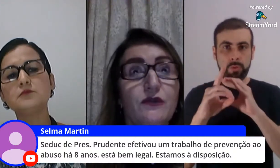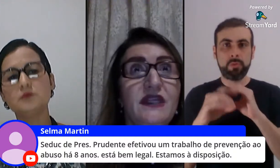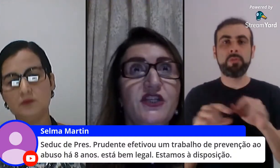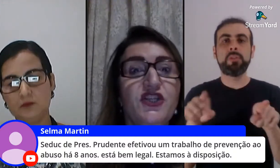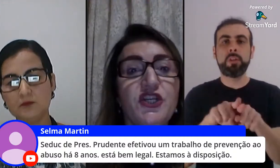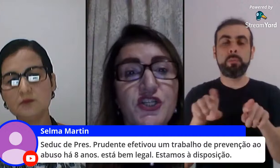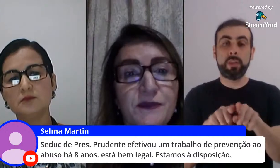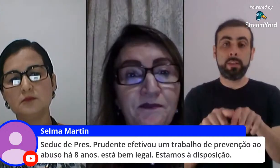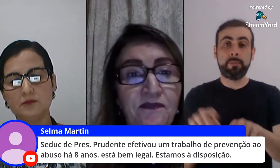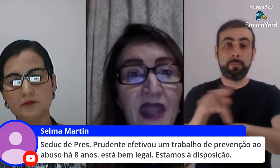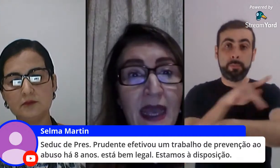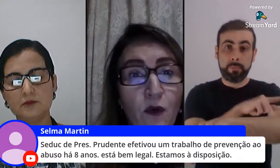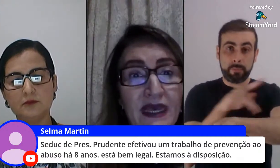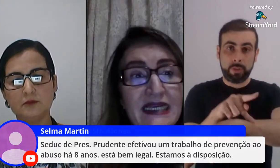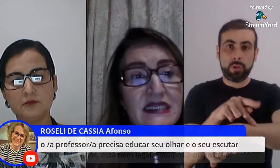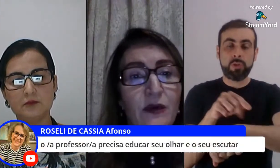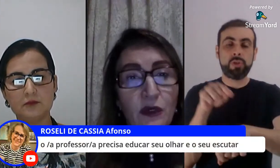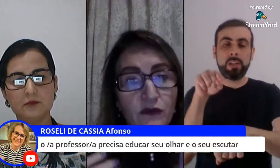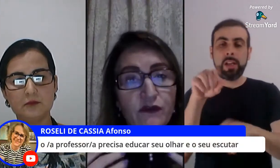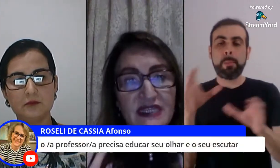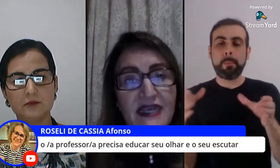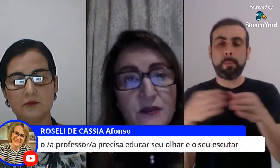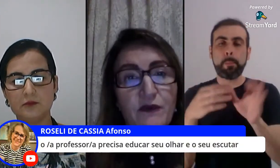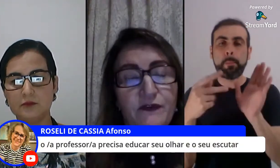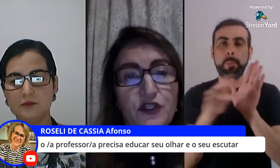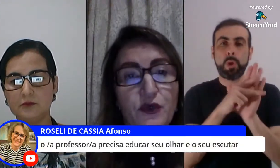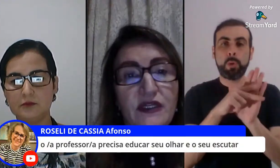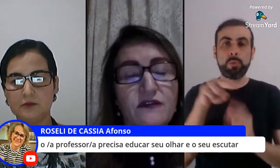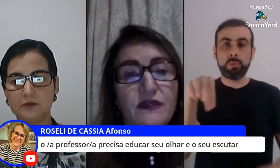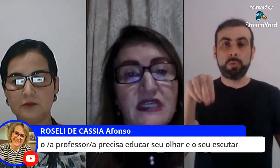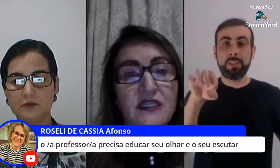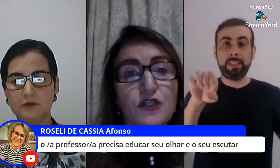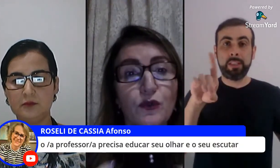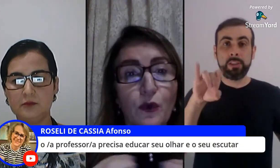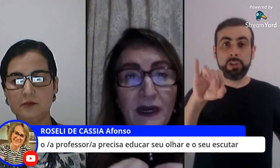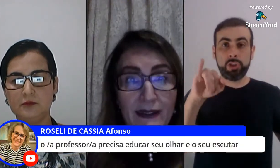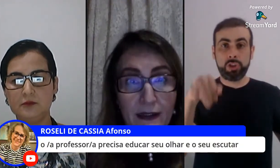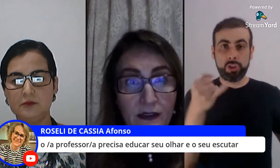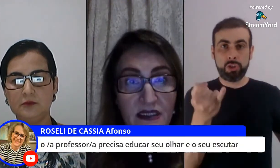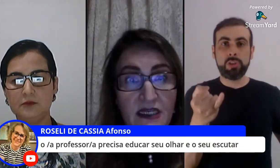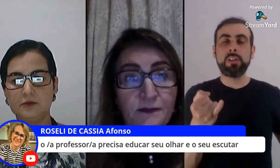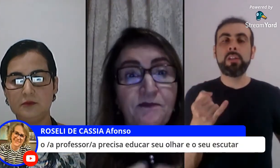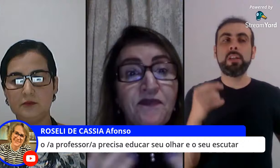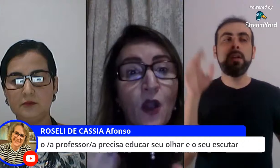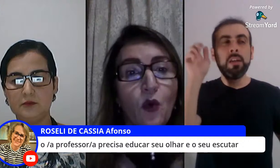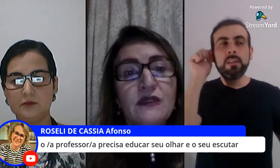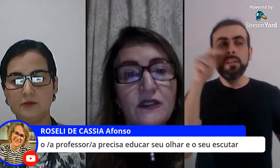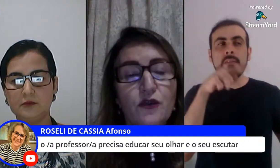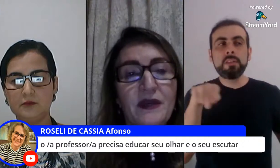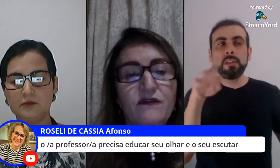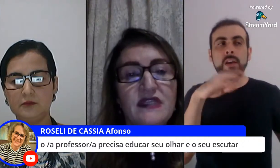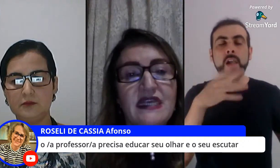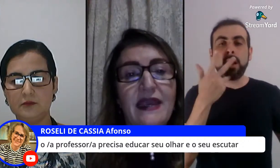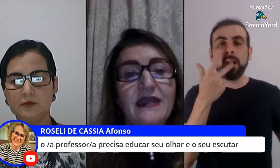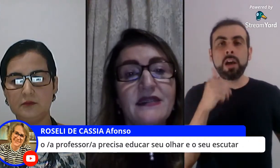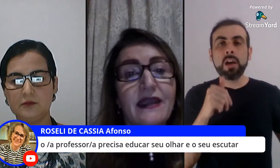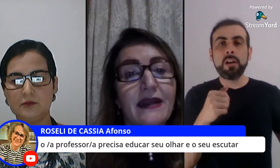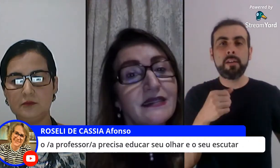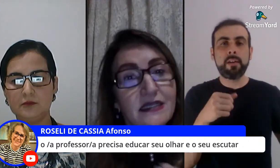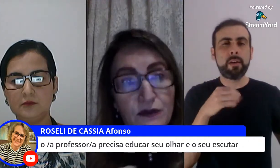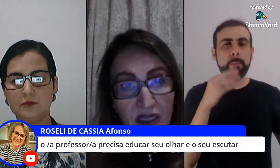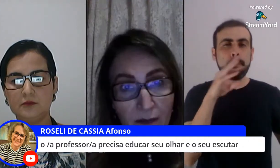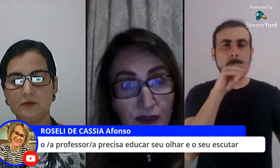coordenadora né da parte pedagógica do Nedige é com relação a quando vocês professores vocês escutam uma